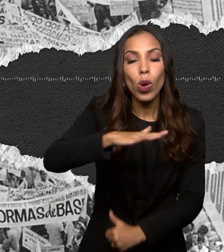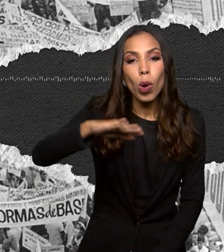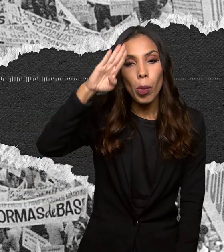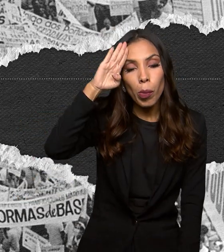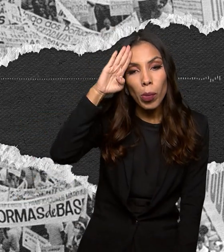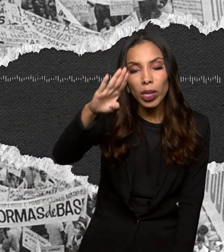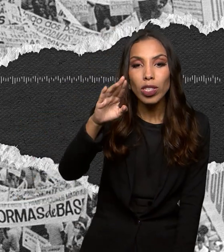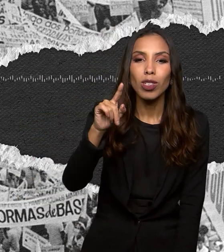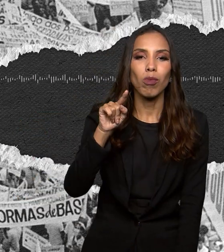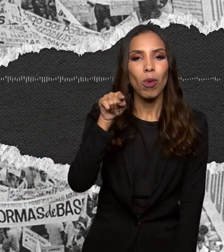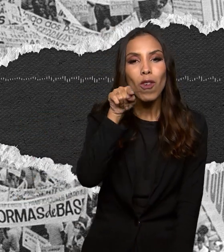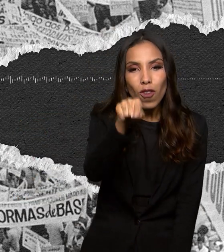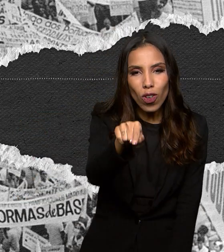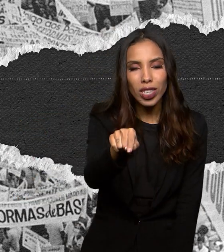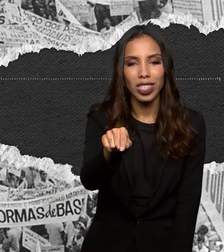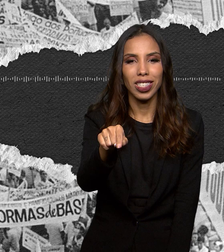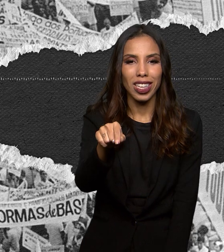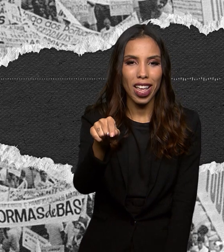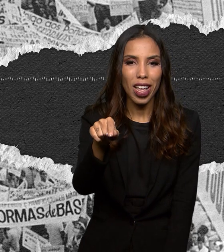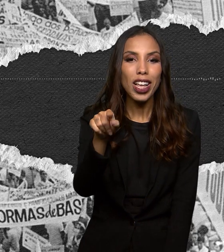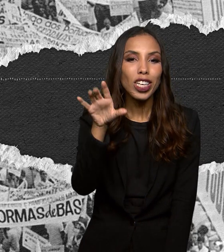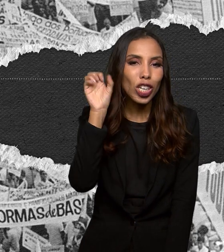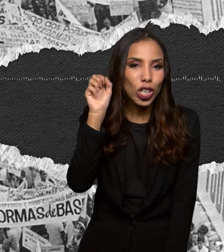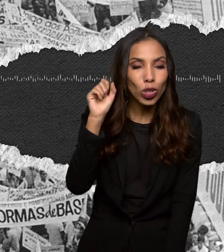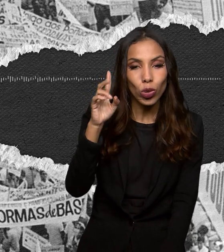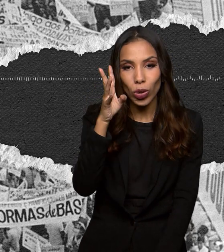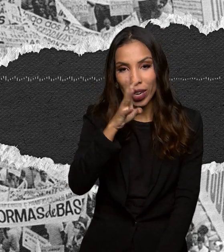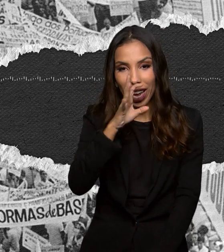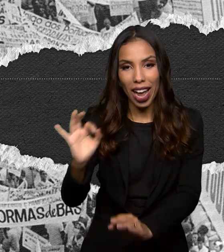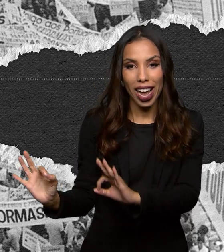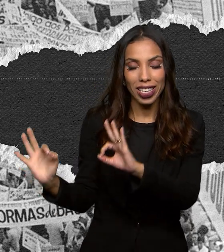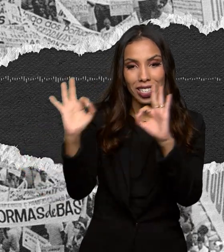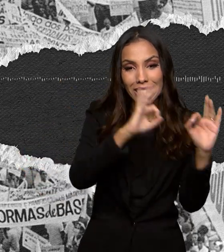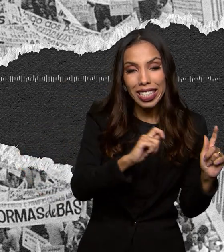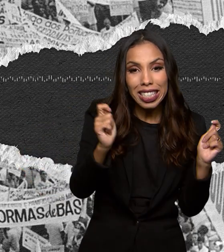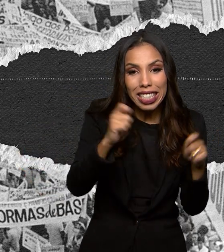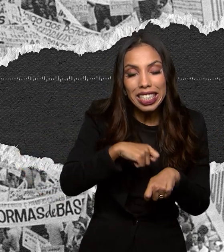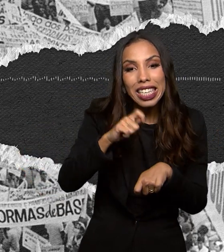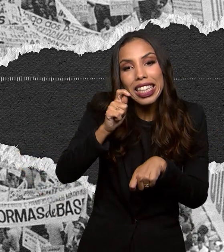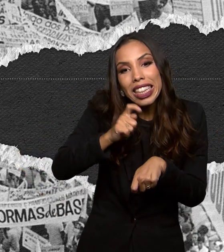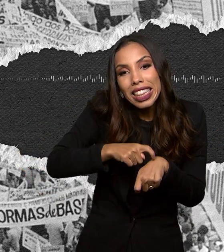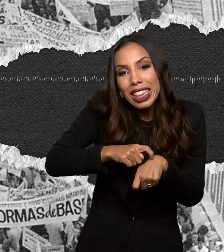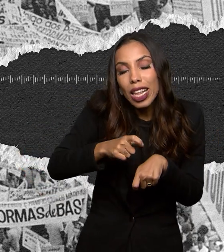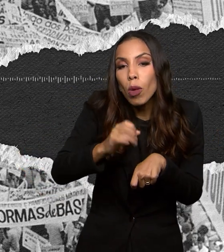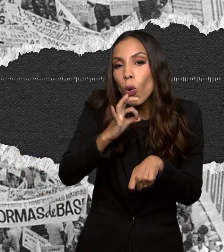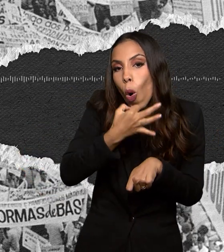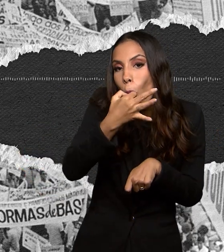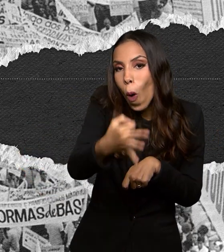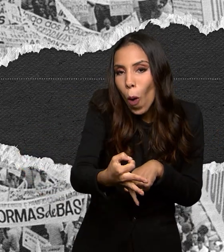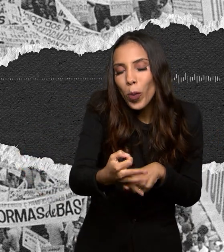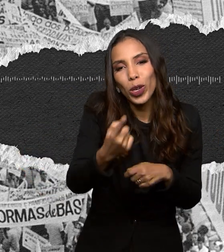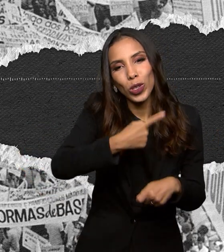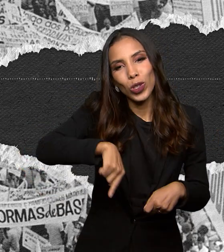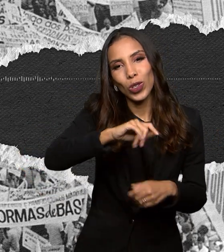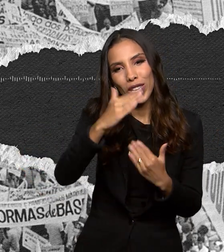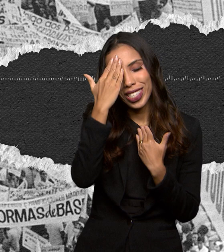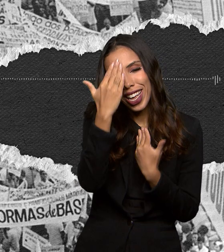obrigada a você que nos ouviu até aqui se você puder tirar um tempinho para contar o que achou do podcast nós agradecemos muito